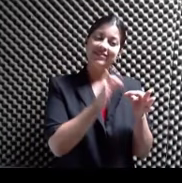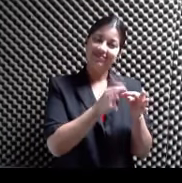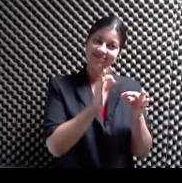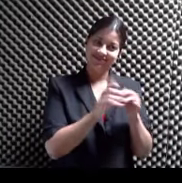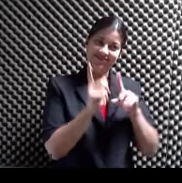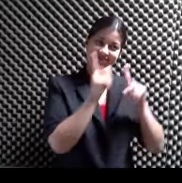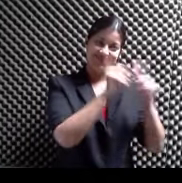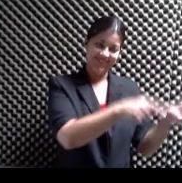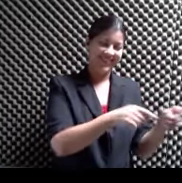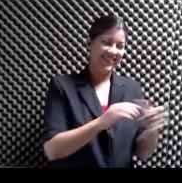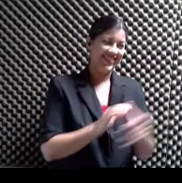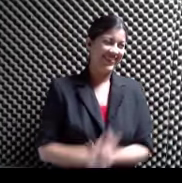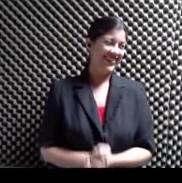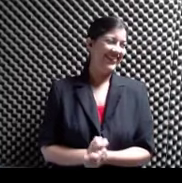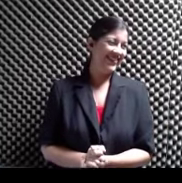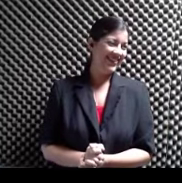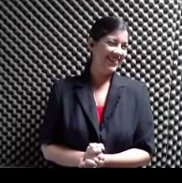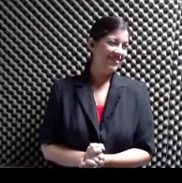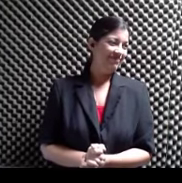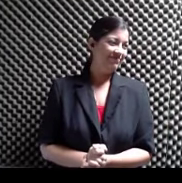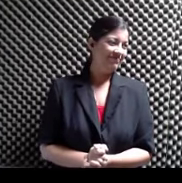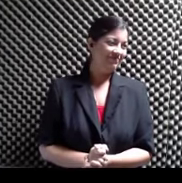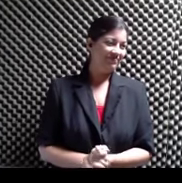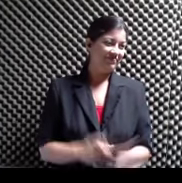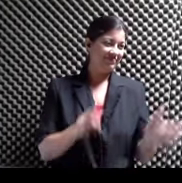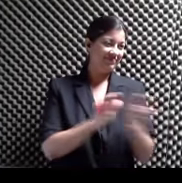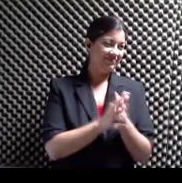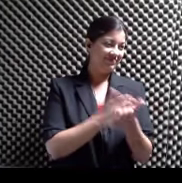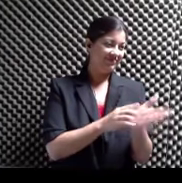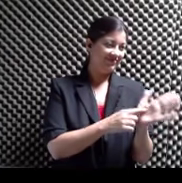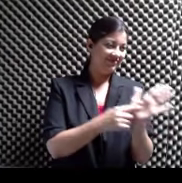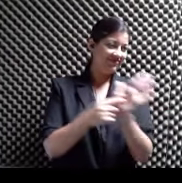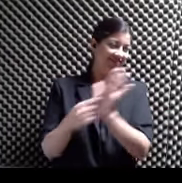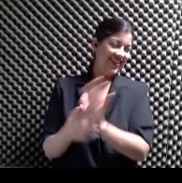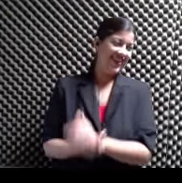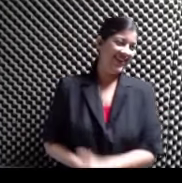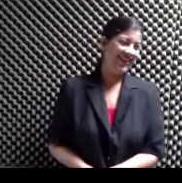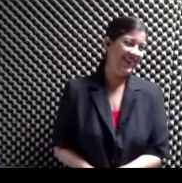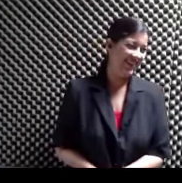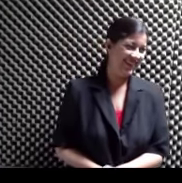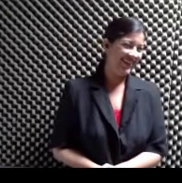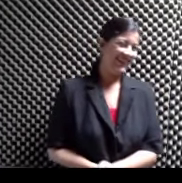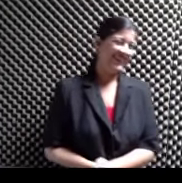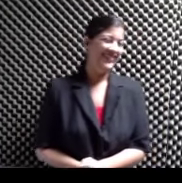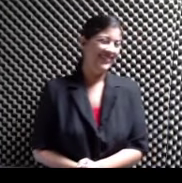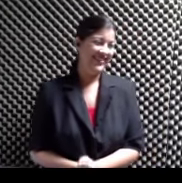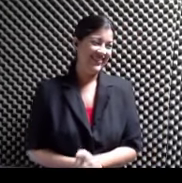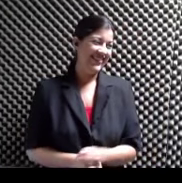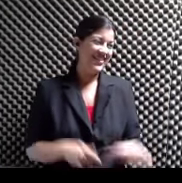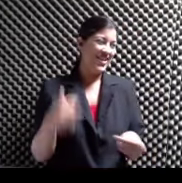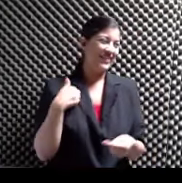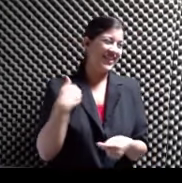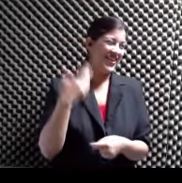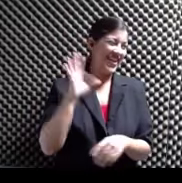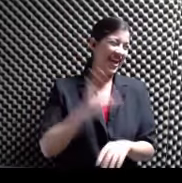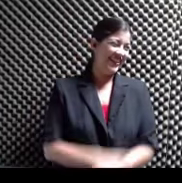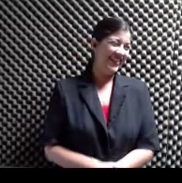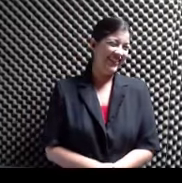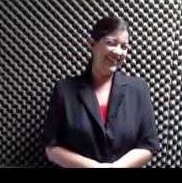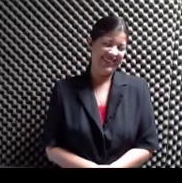Esa noche José nos pasa el libro Para que vaya ya Haciendo práctica No porque sería trampa Ah es verdad No me acabe Mañana Que ya sabe Se